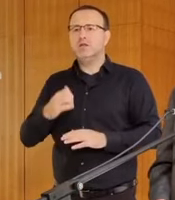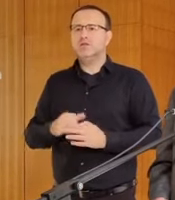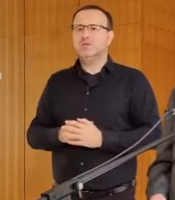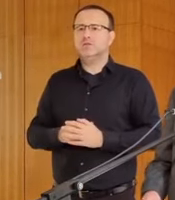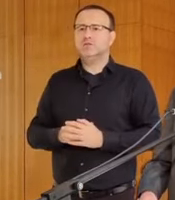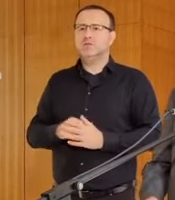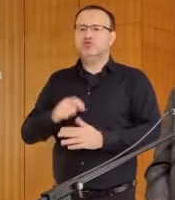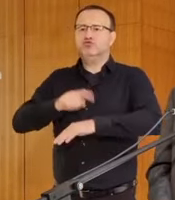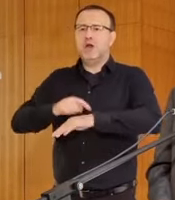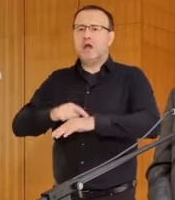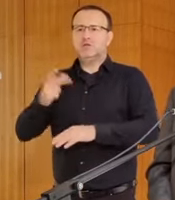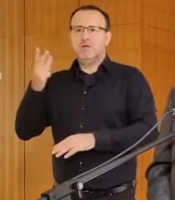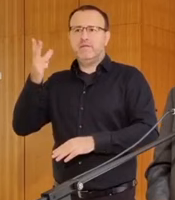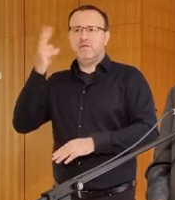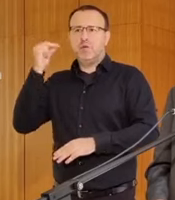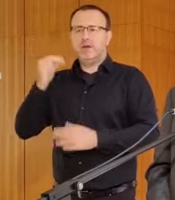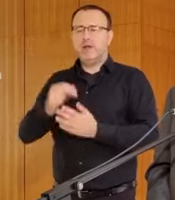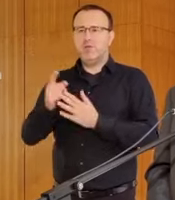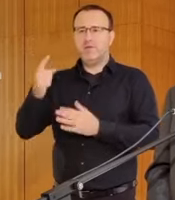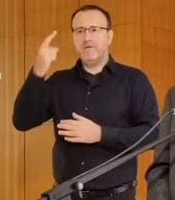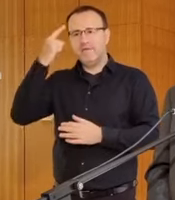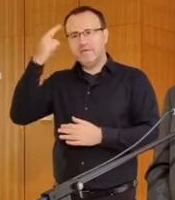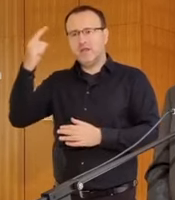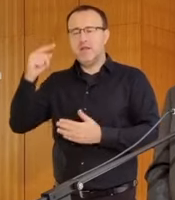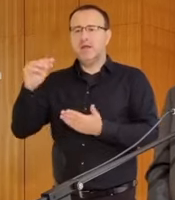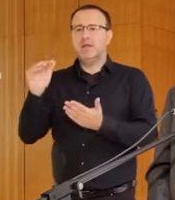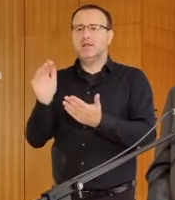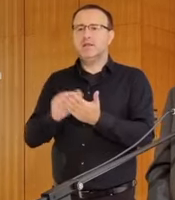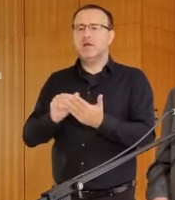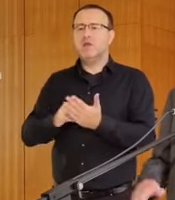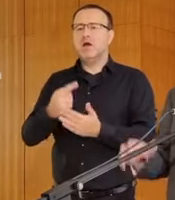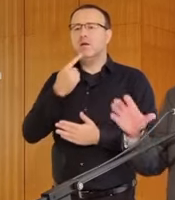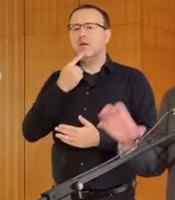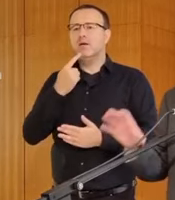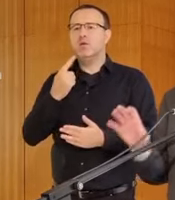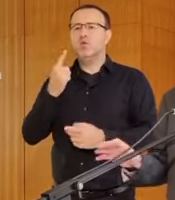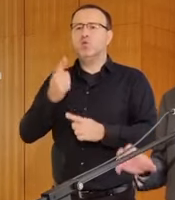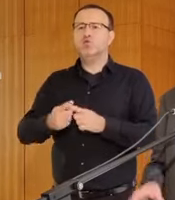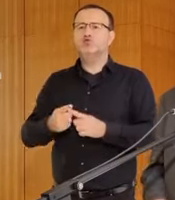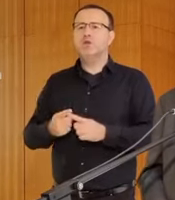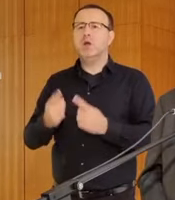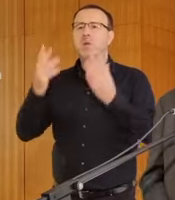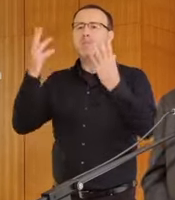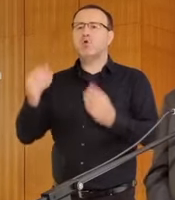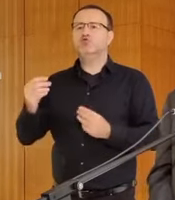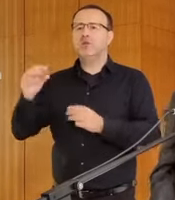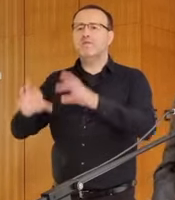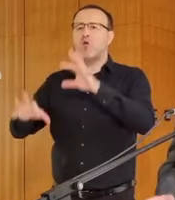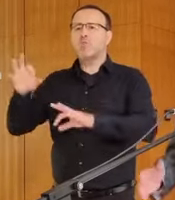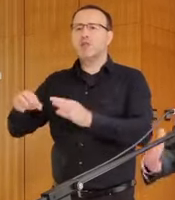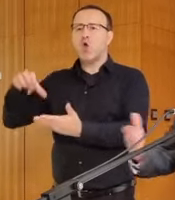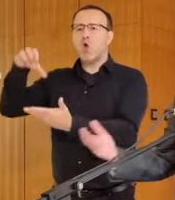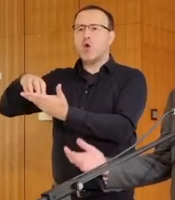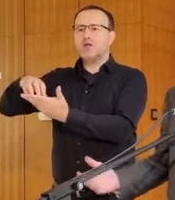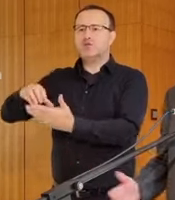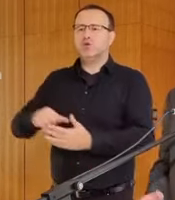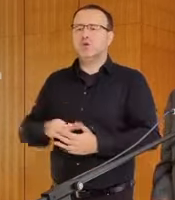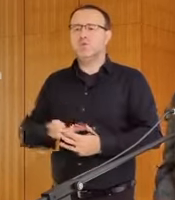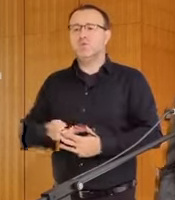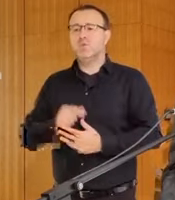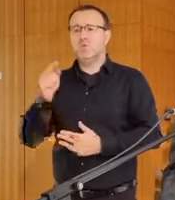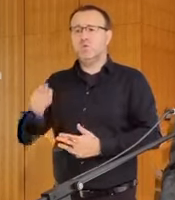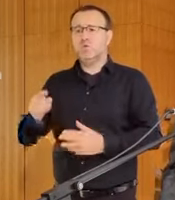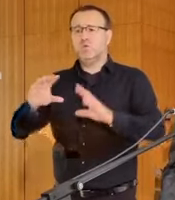čase dopredu vedeli, že je treba určiť okrsky. Takže toto všetko